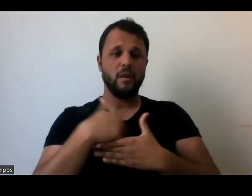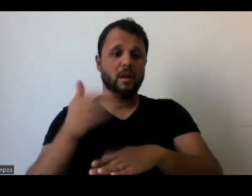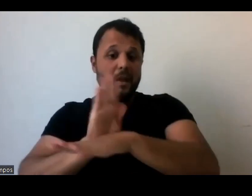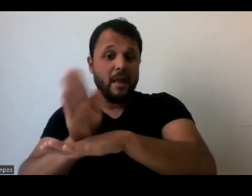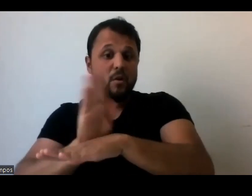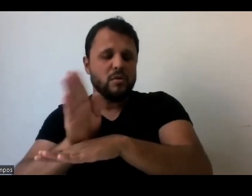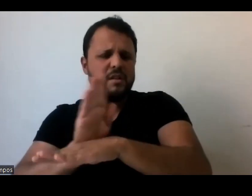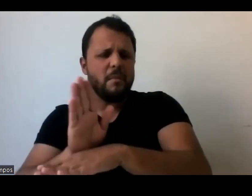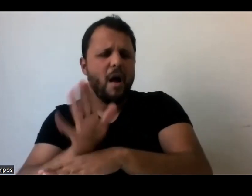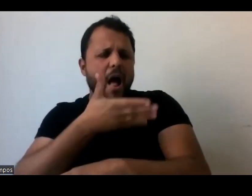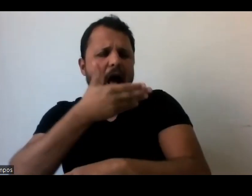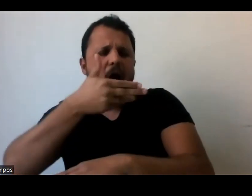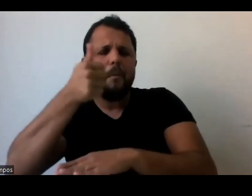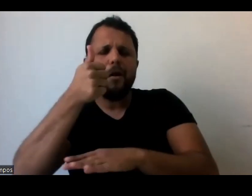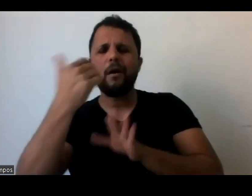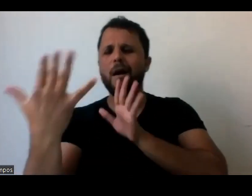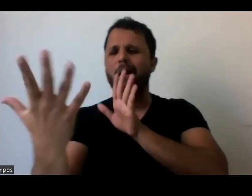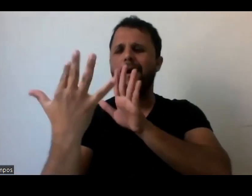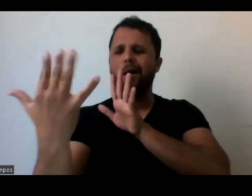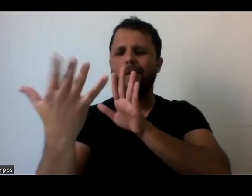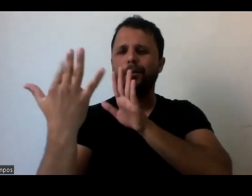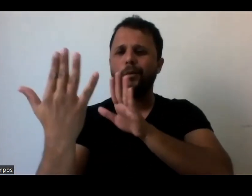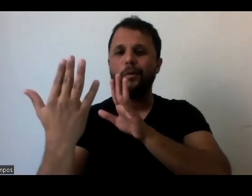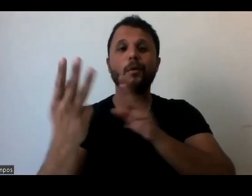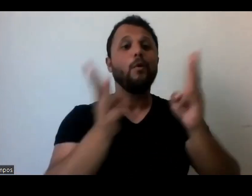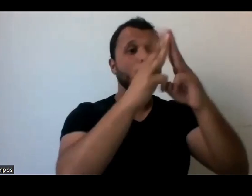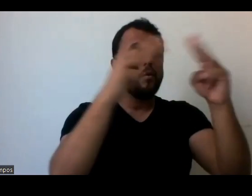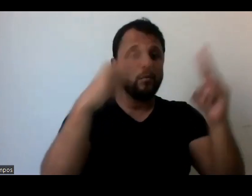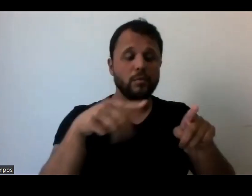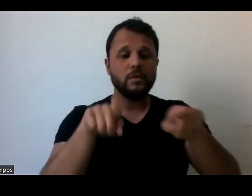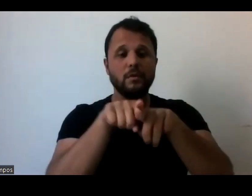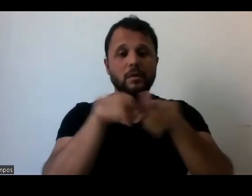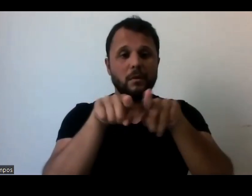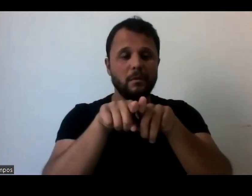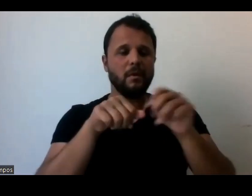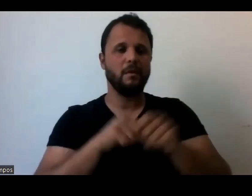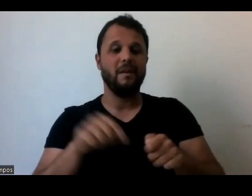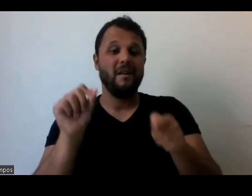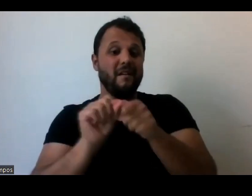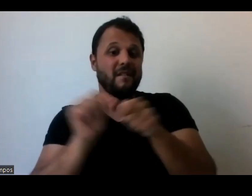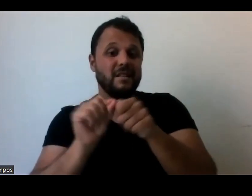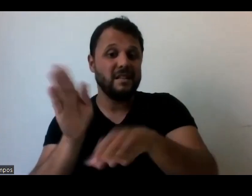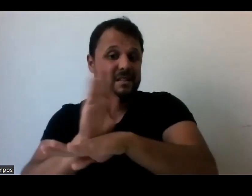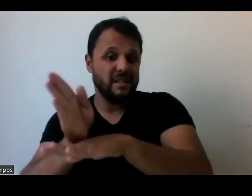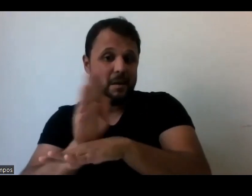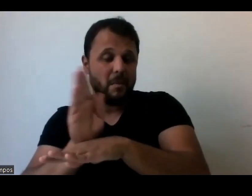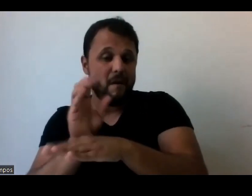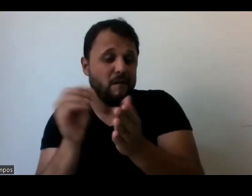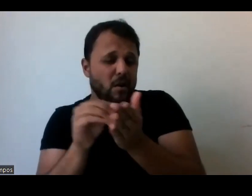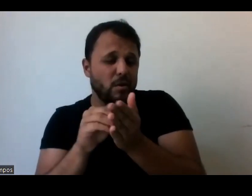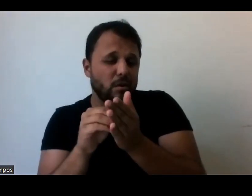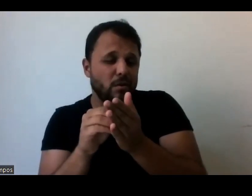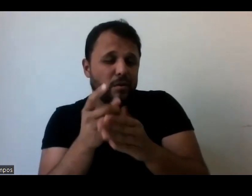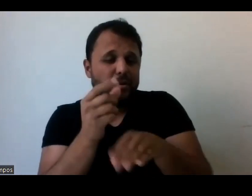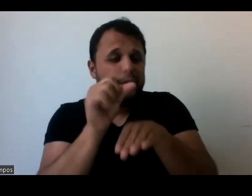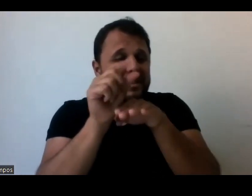espelho que um povo pode encontrar. Os museus também. Fazer cinema sem dinheiro é possível, e eu digo, fazer